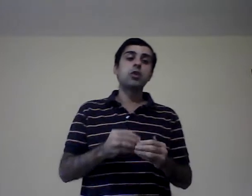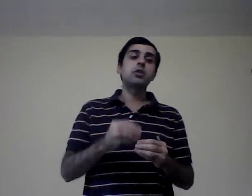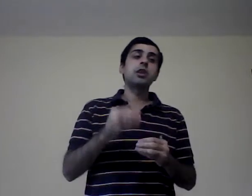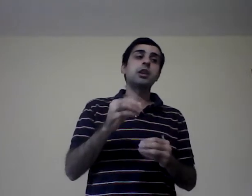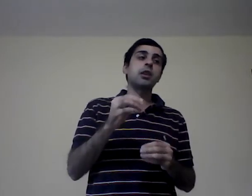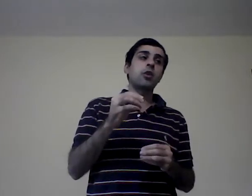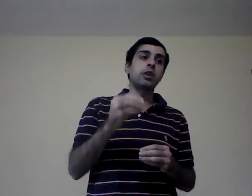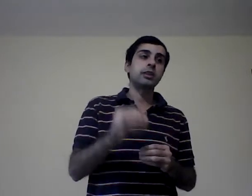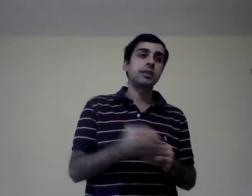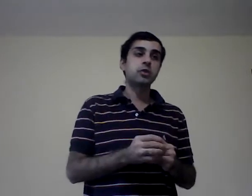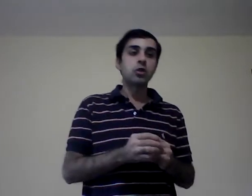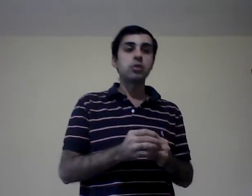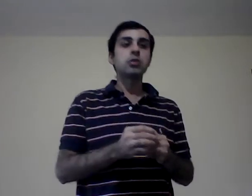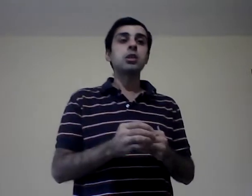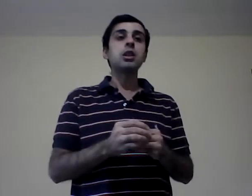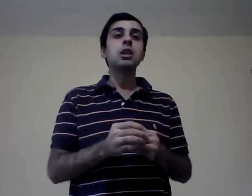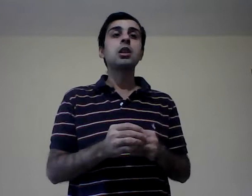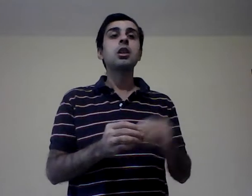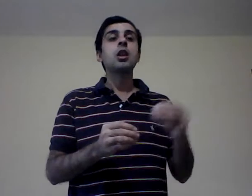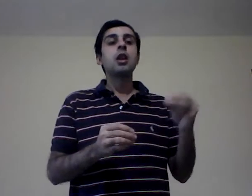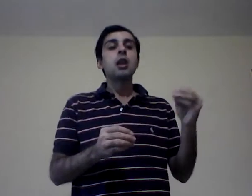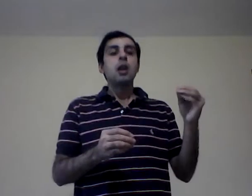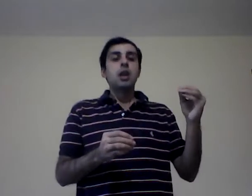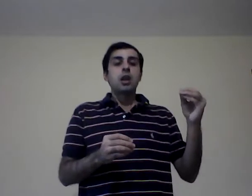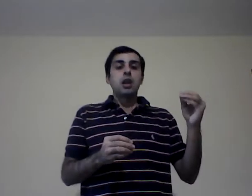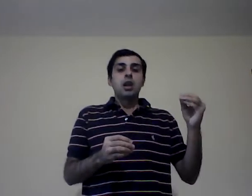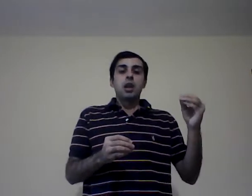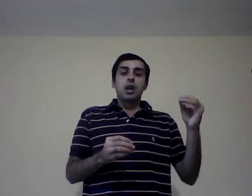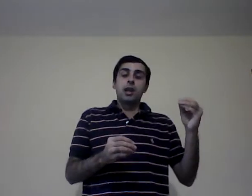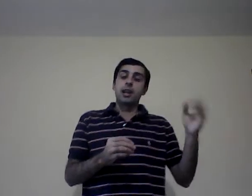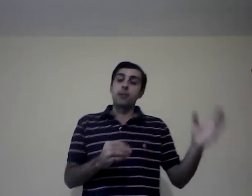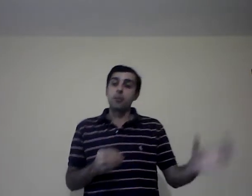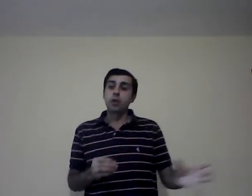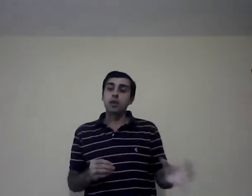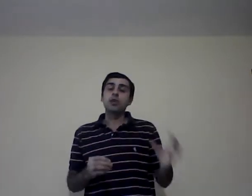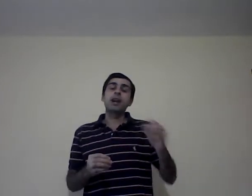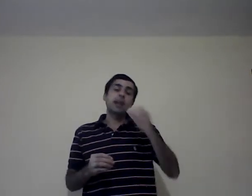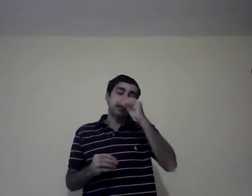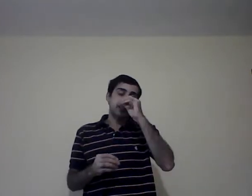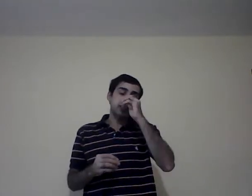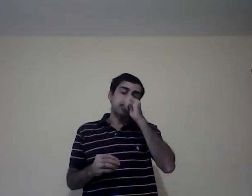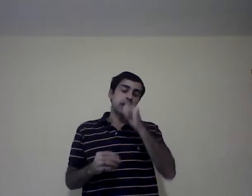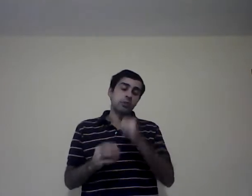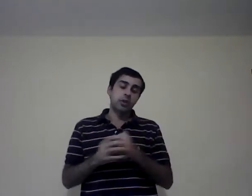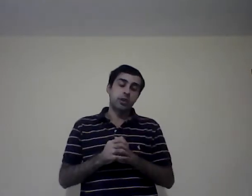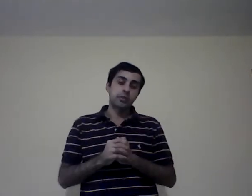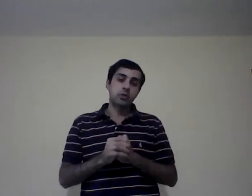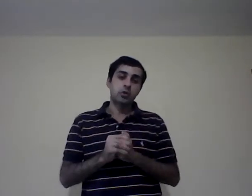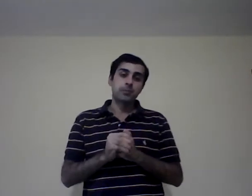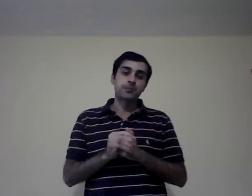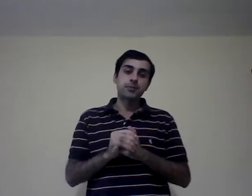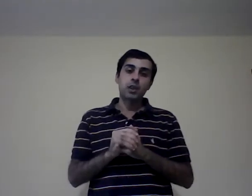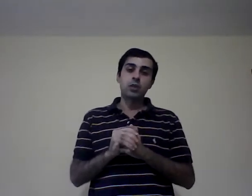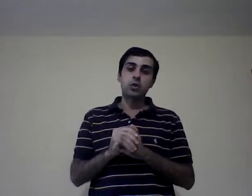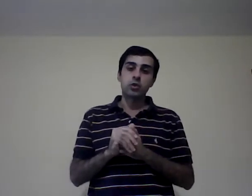de organización y buscando las características de una organización. Entonces,